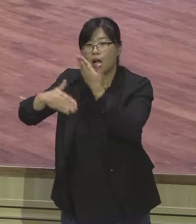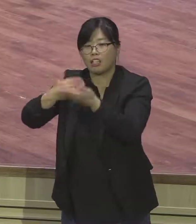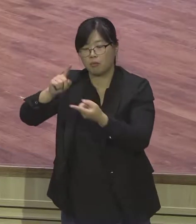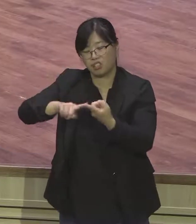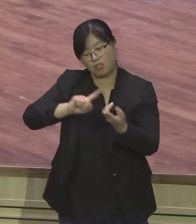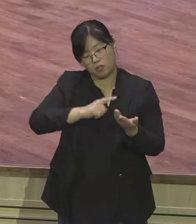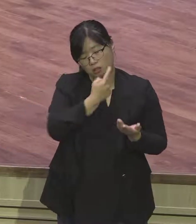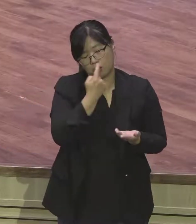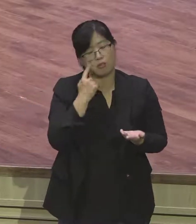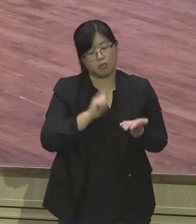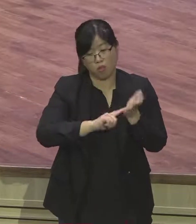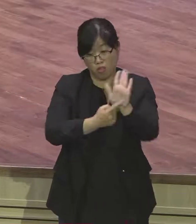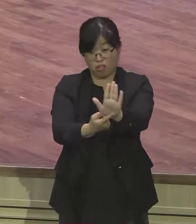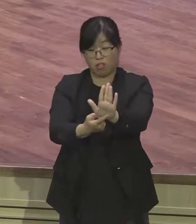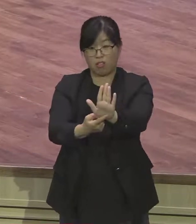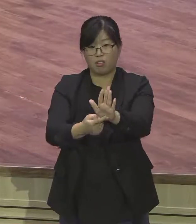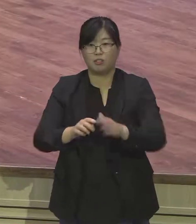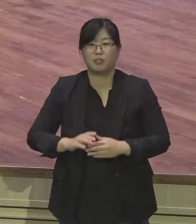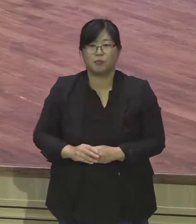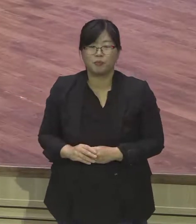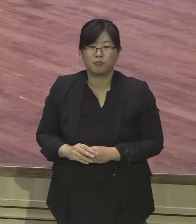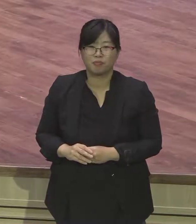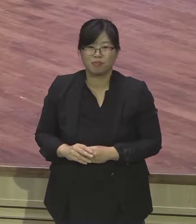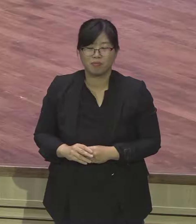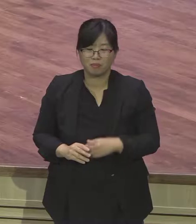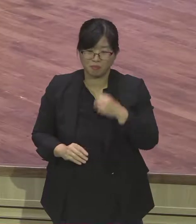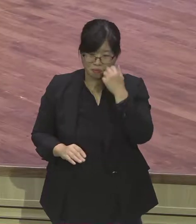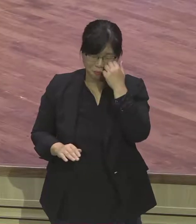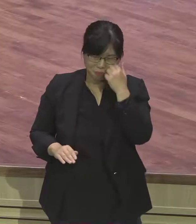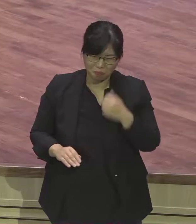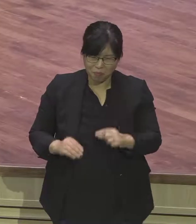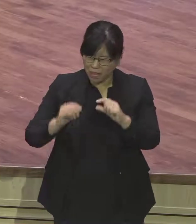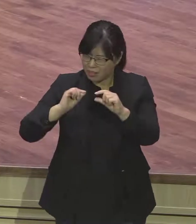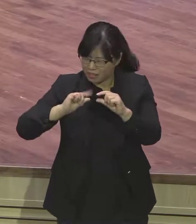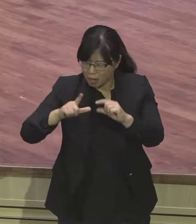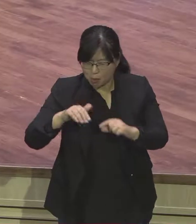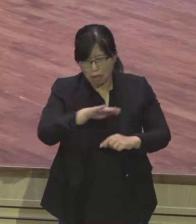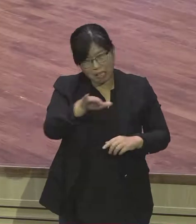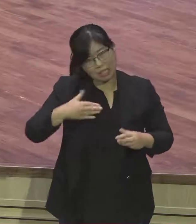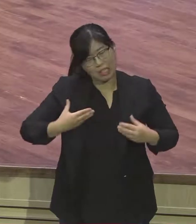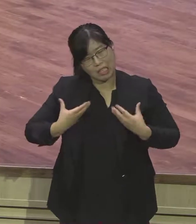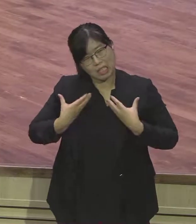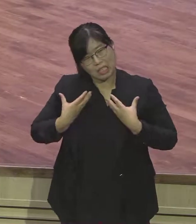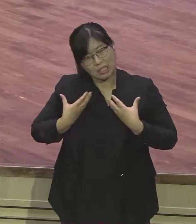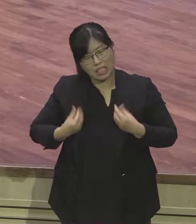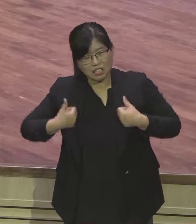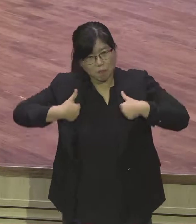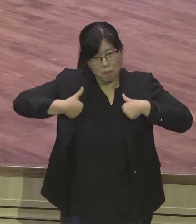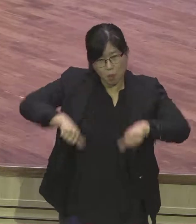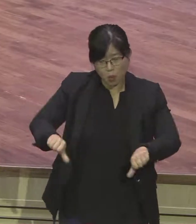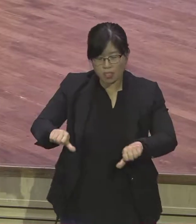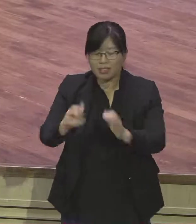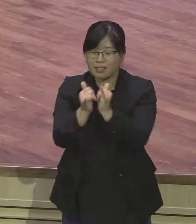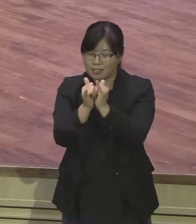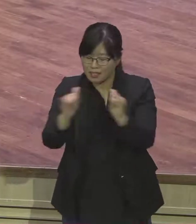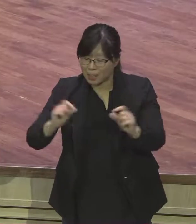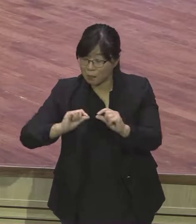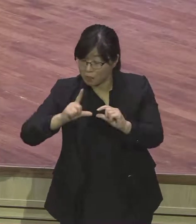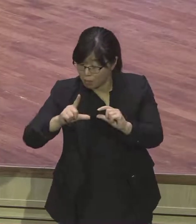나를 좋은 자리에 앉혔다고 지책을 좀 앉혔다고 전부 다 나예요 창시 3장이요